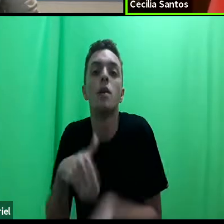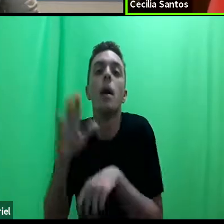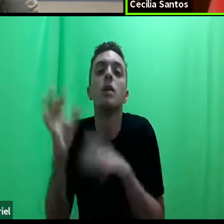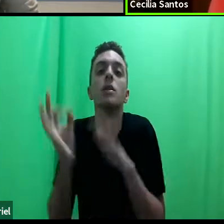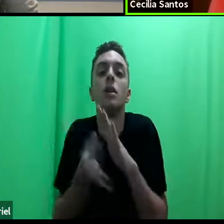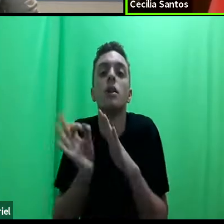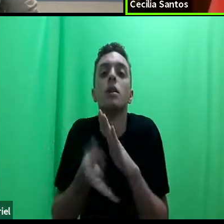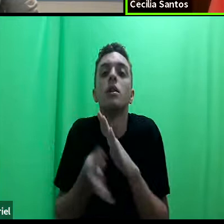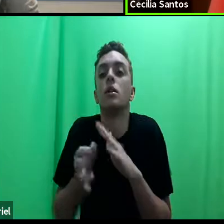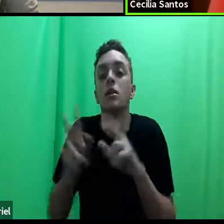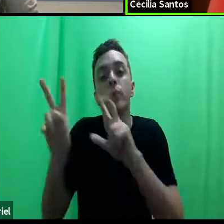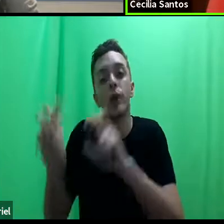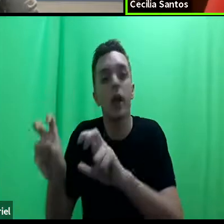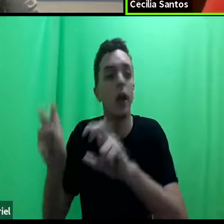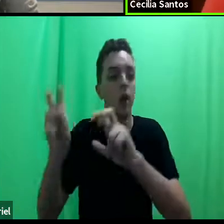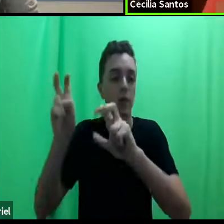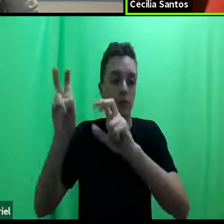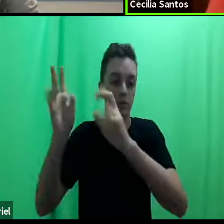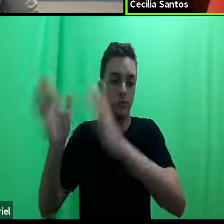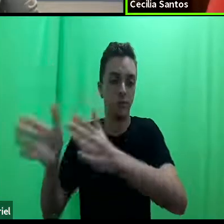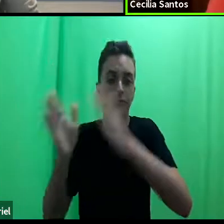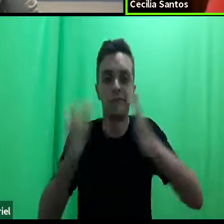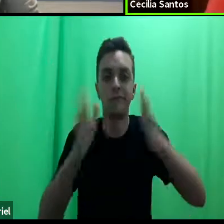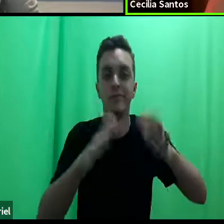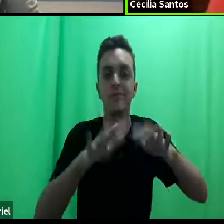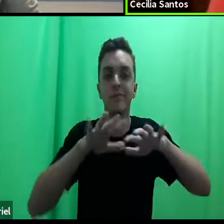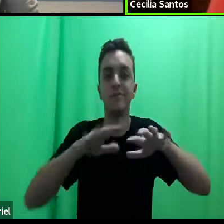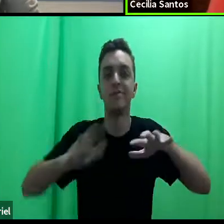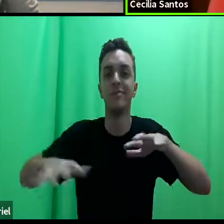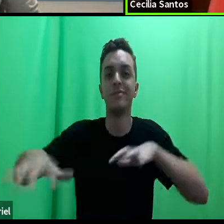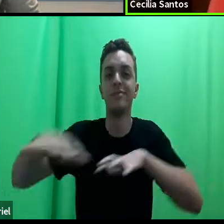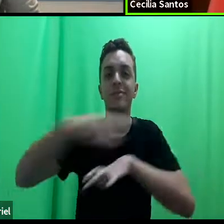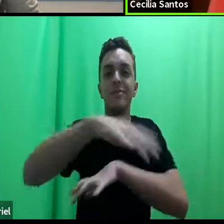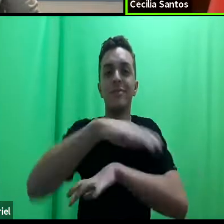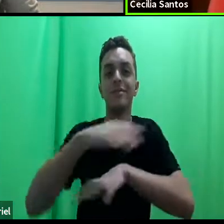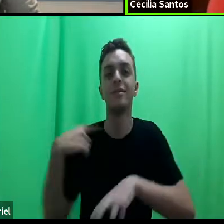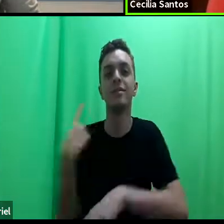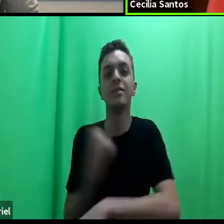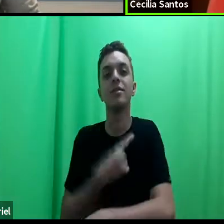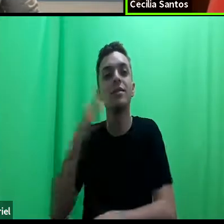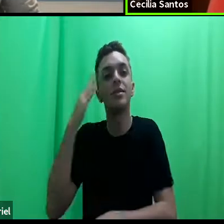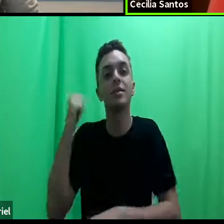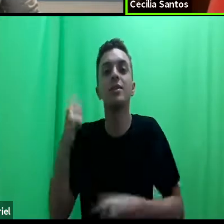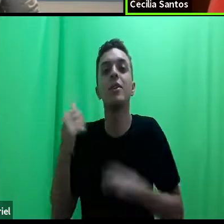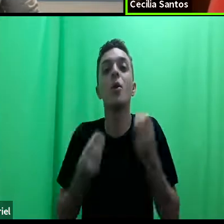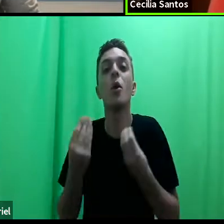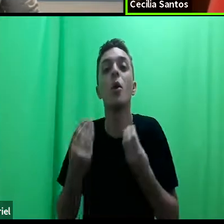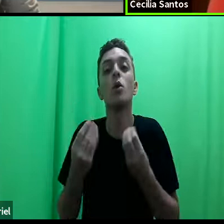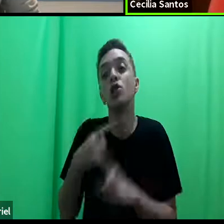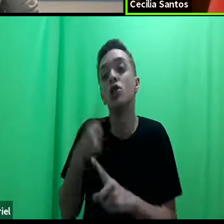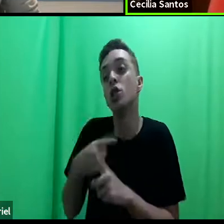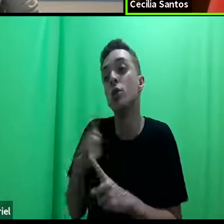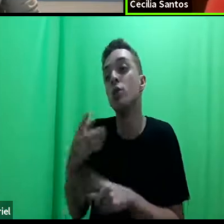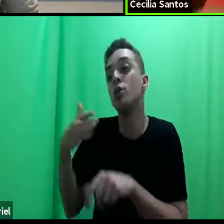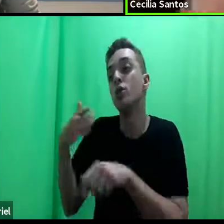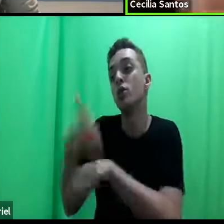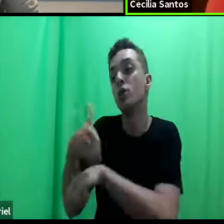por temáticas, por população, não é? Qual é o tipo de estudante que participa,